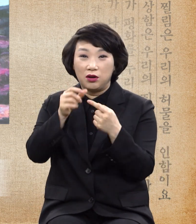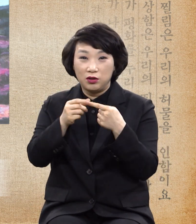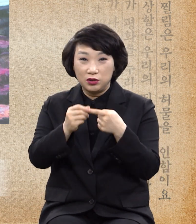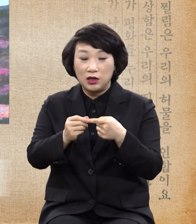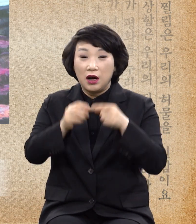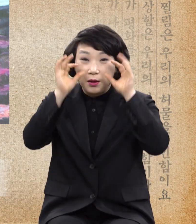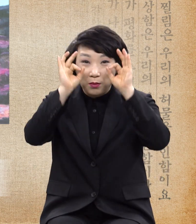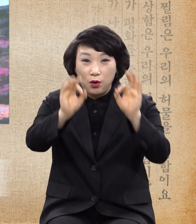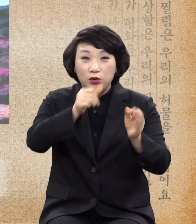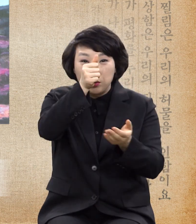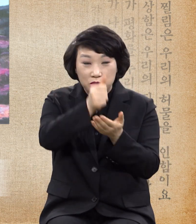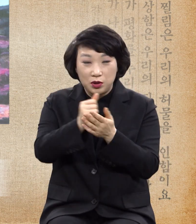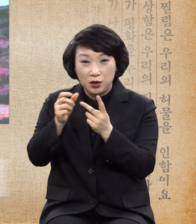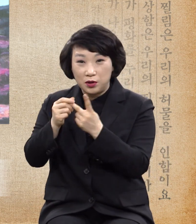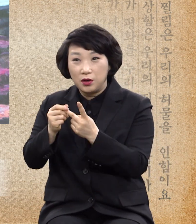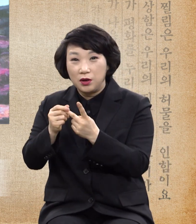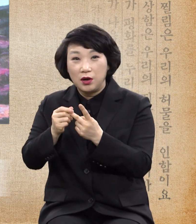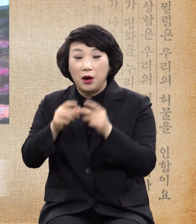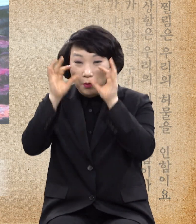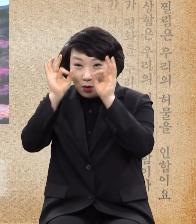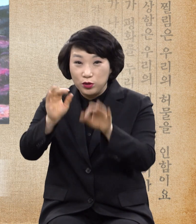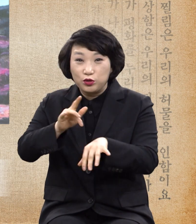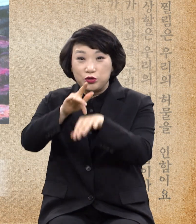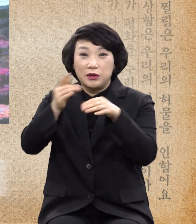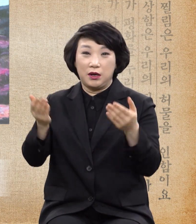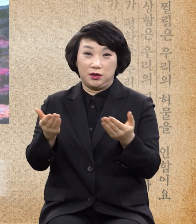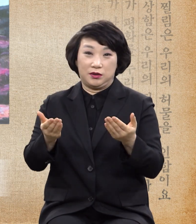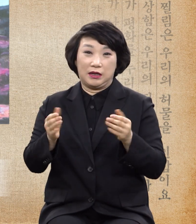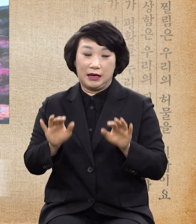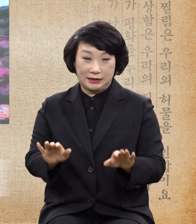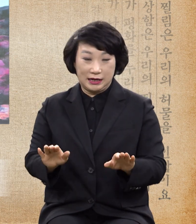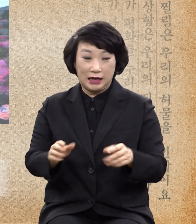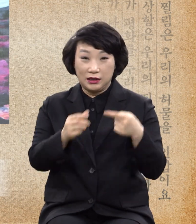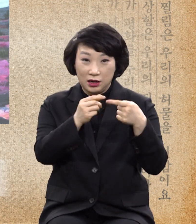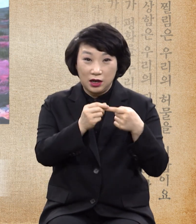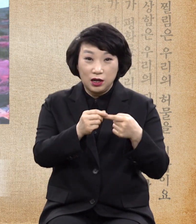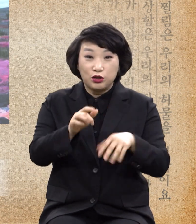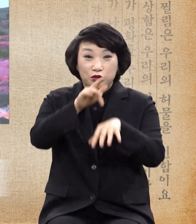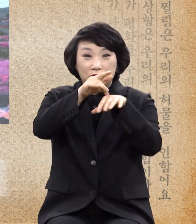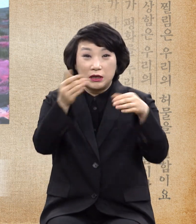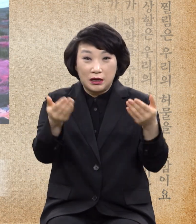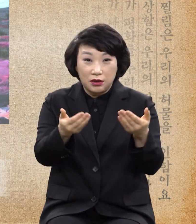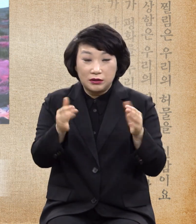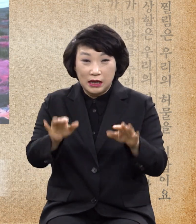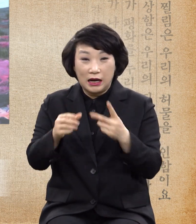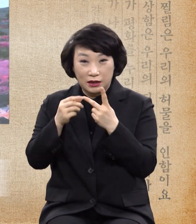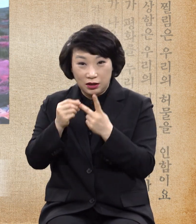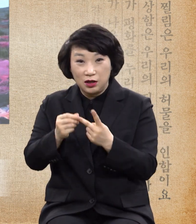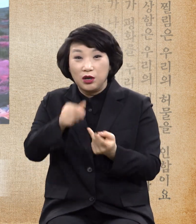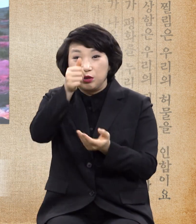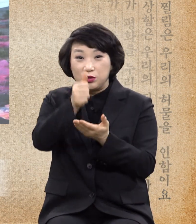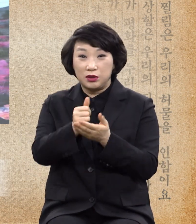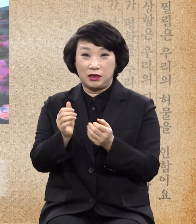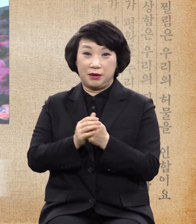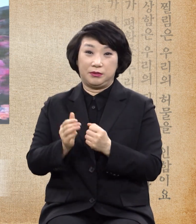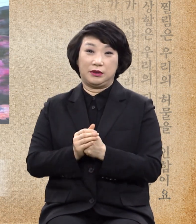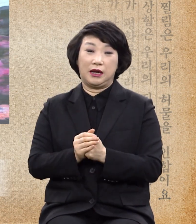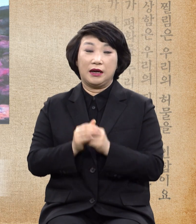죄와 보이는 귀신 역사입니다. 하나는 귀신 역사요. 하나는 죄요. 하나는